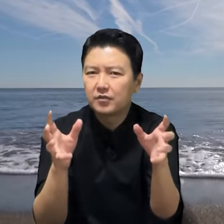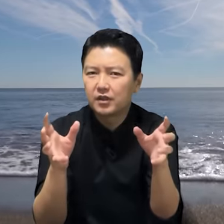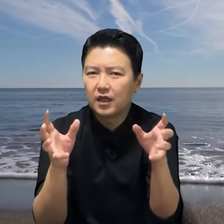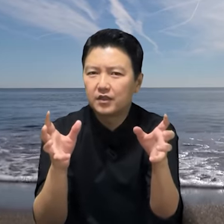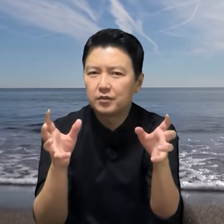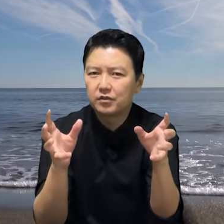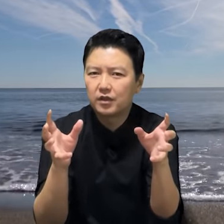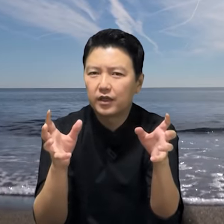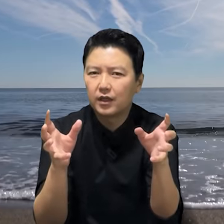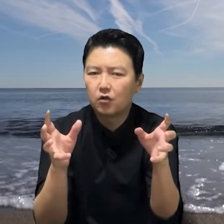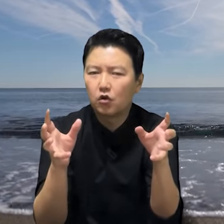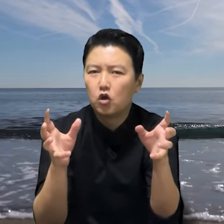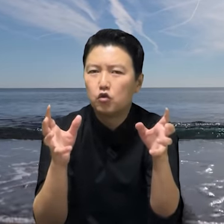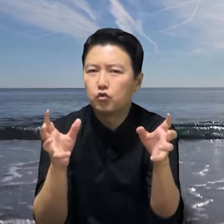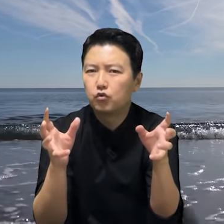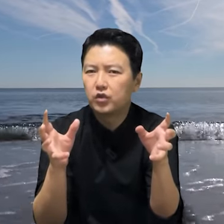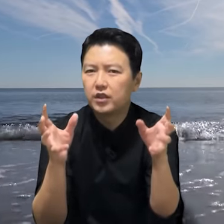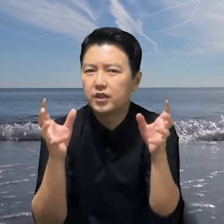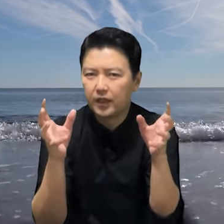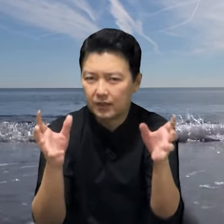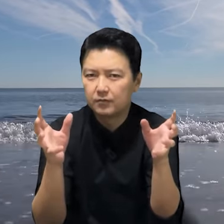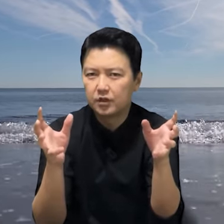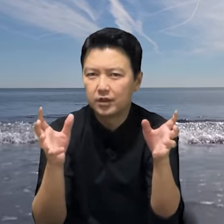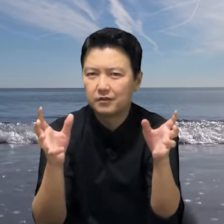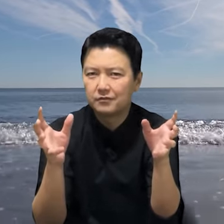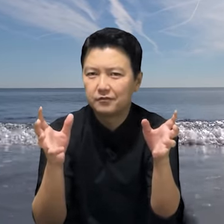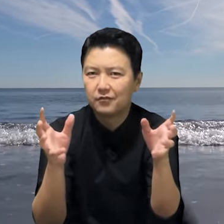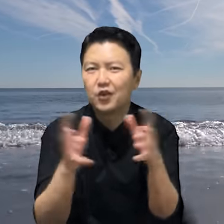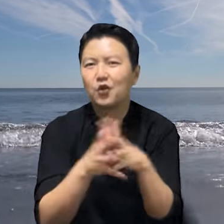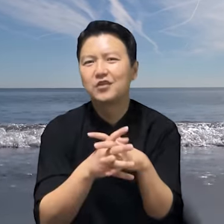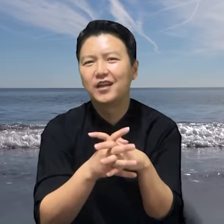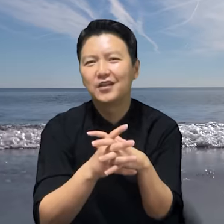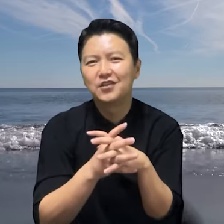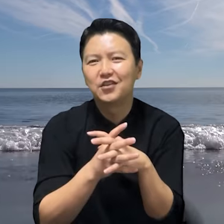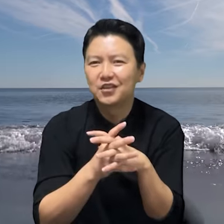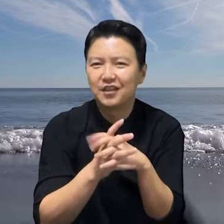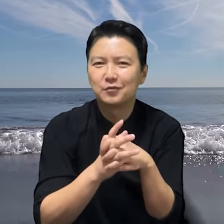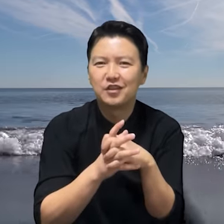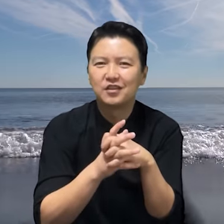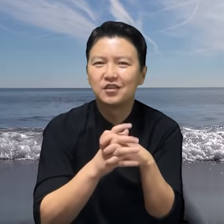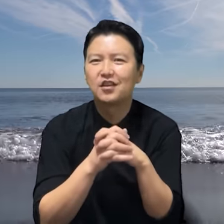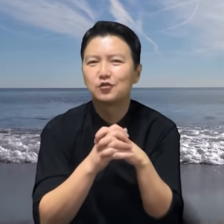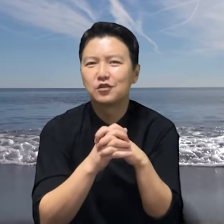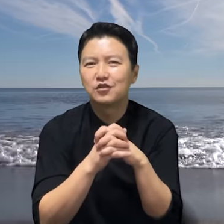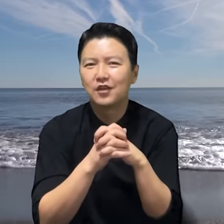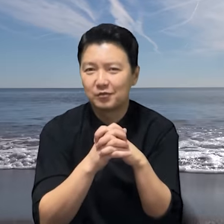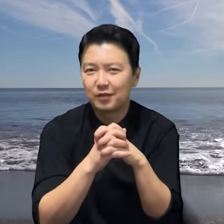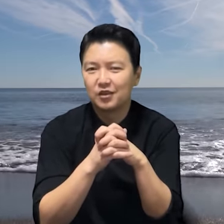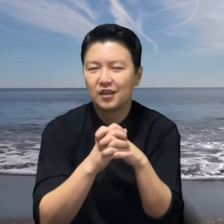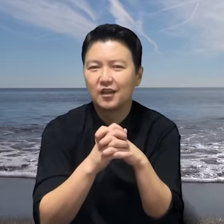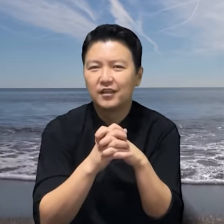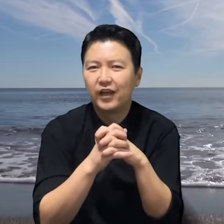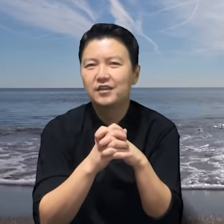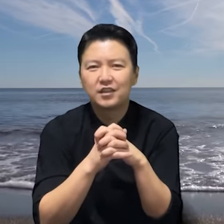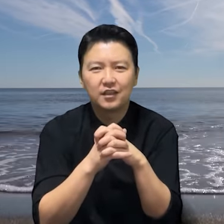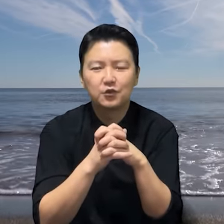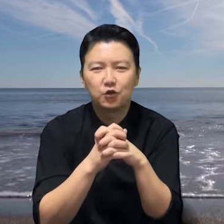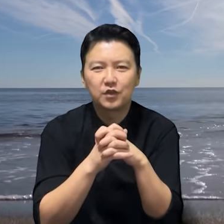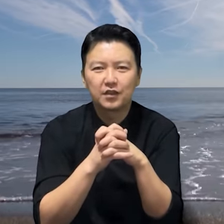들어갈 집을 선택하고 룰린이 나섭니다. 네 오늘 이야기는 여기까지입니다. 시청해주셔서 감사합니다. 내일 시간에 또 다시